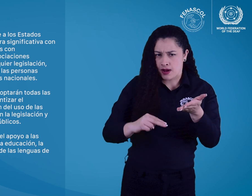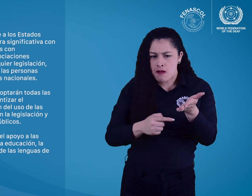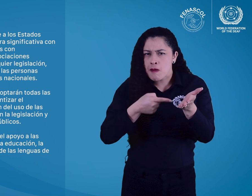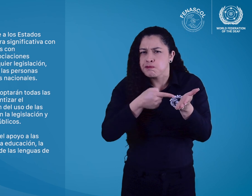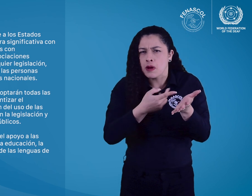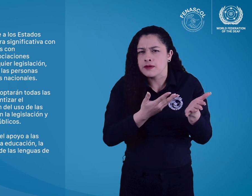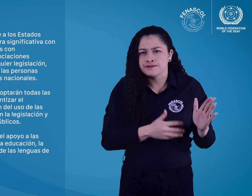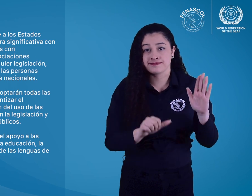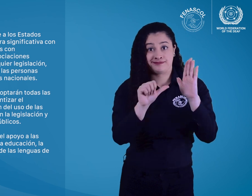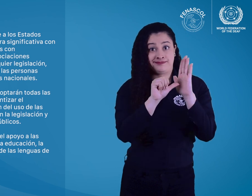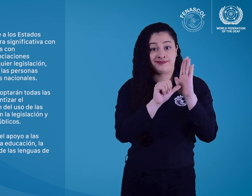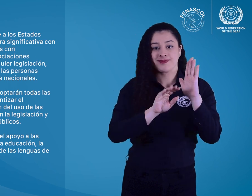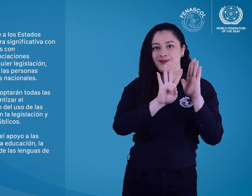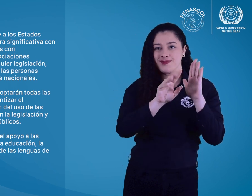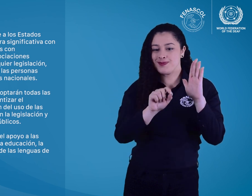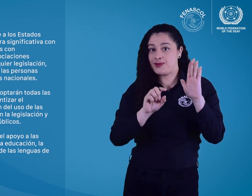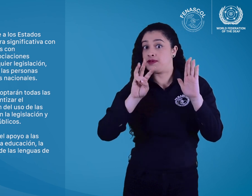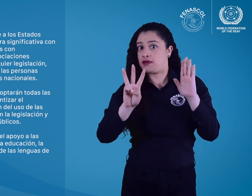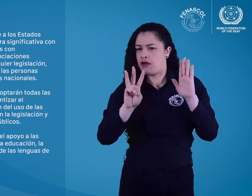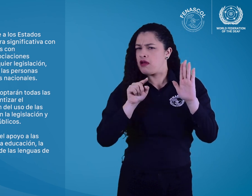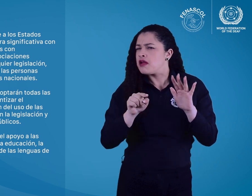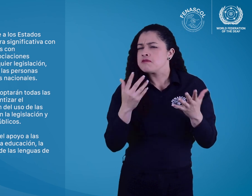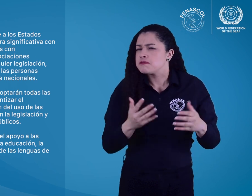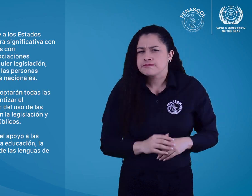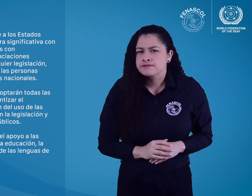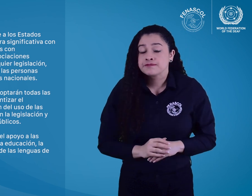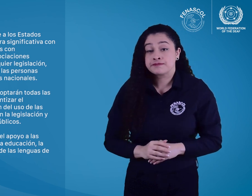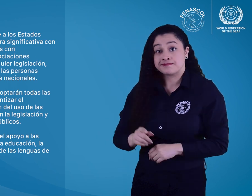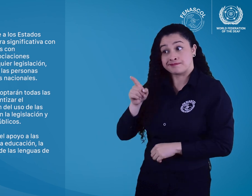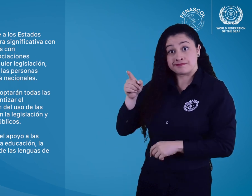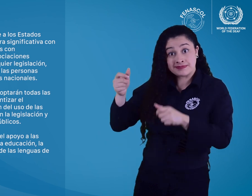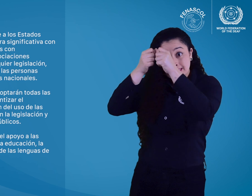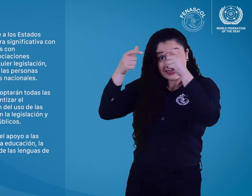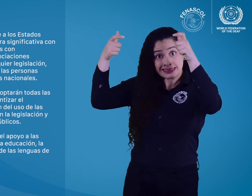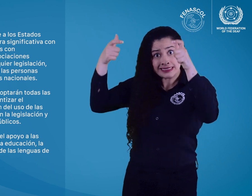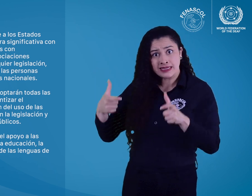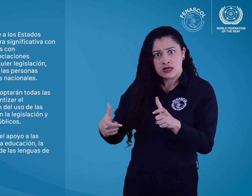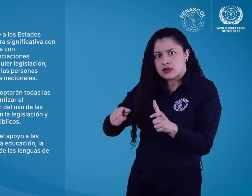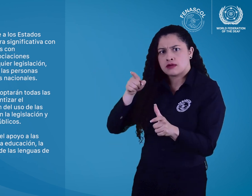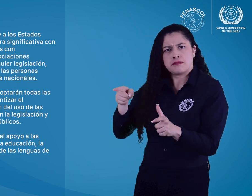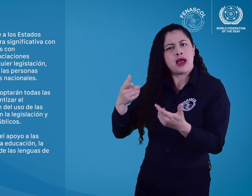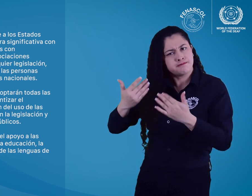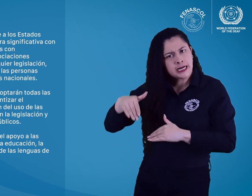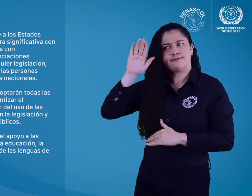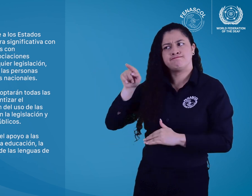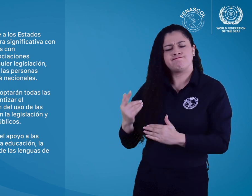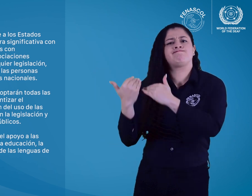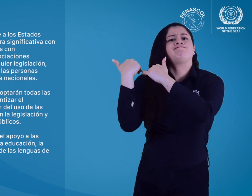El artículo 4.3 de la Convención de los Derechos de las Personas con Discapacidad exige a los Estados